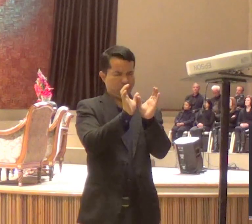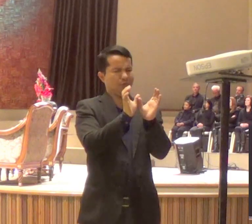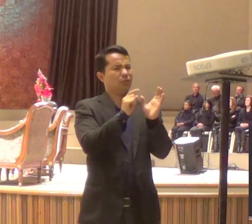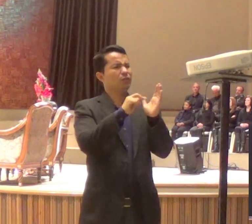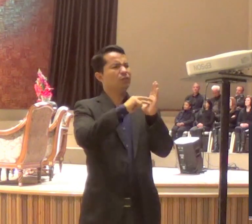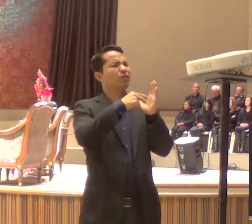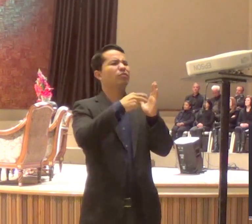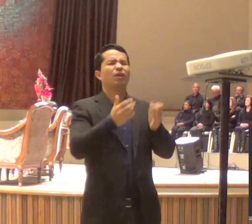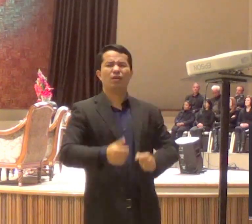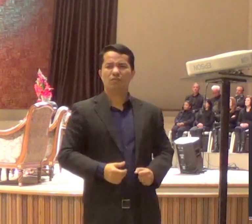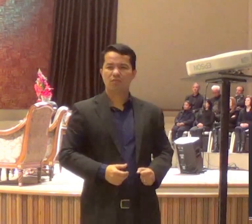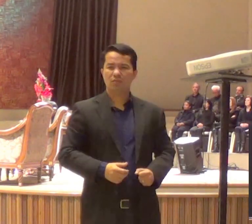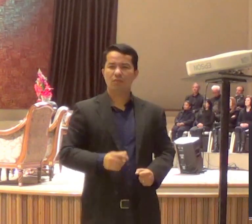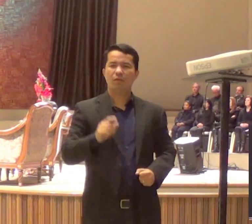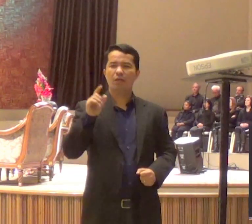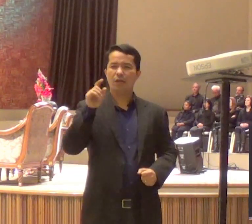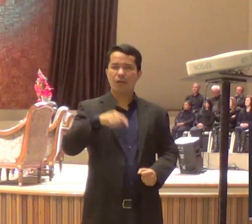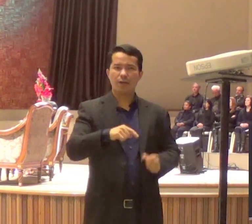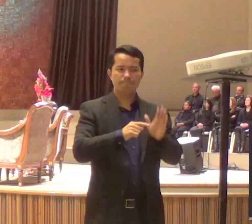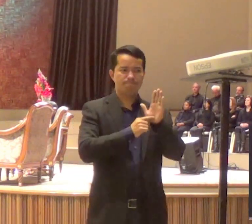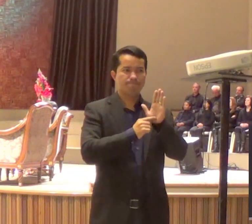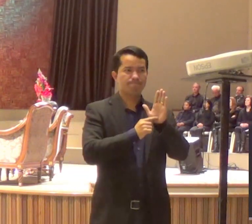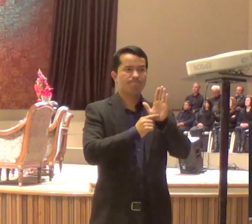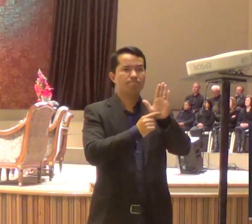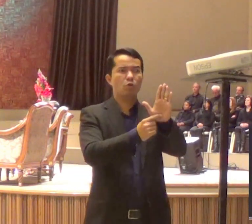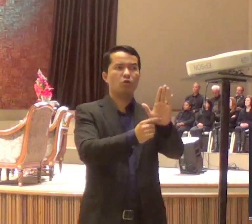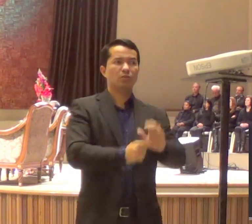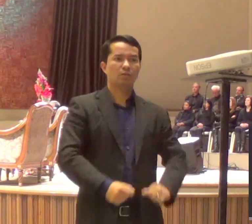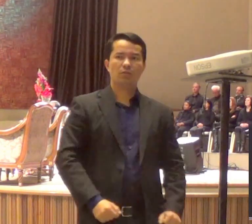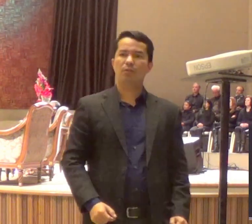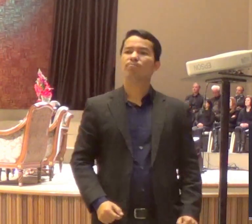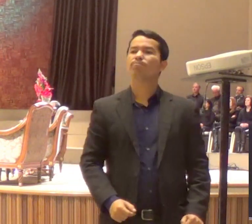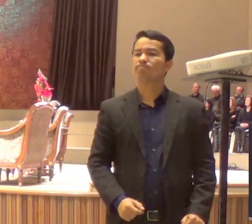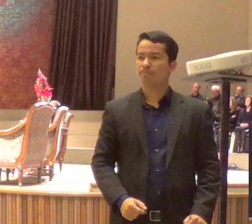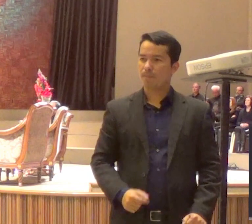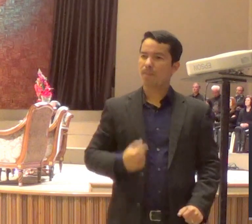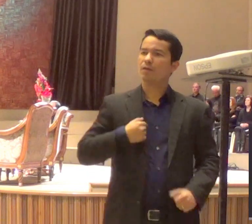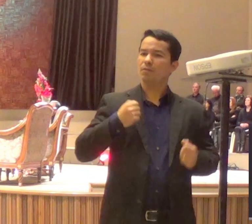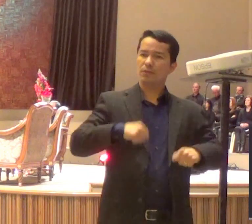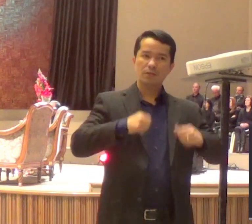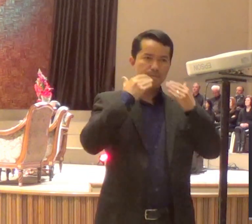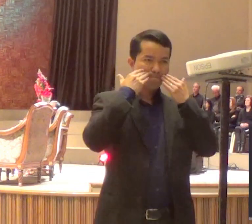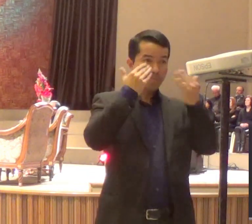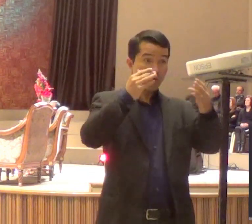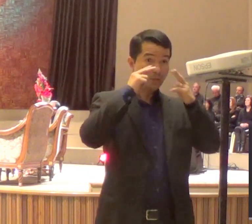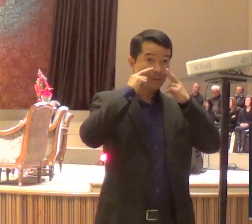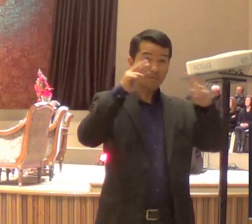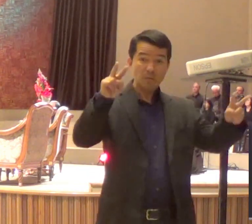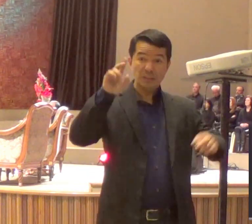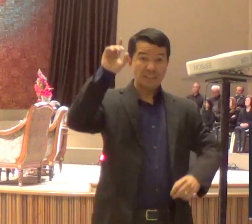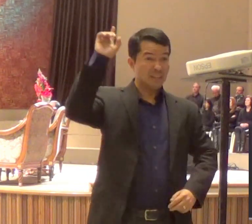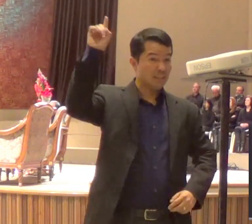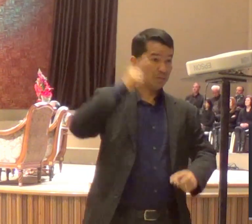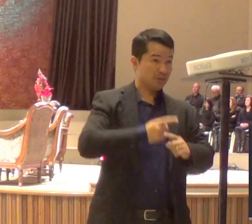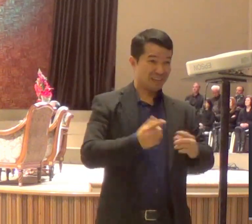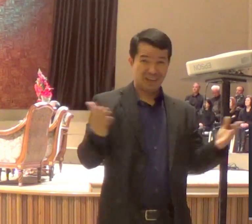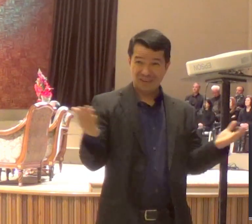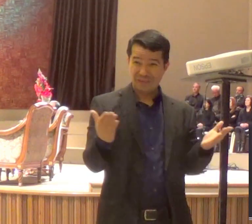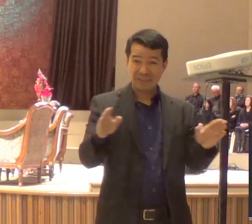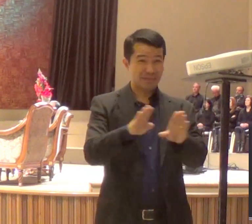ela volta à tona como Pascoal, como Antônio, como João, como Pedro, e nessa hora, o Espírito de Deus, começa a nos mostrar